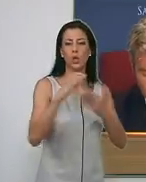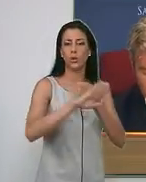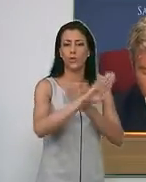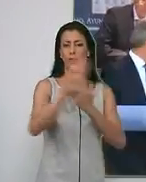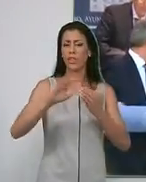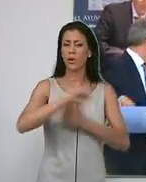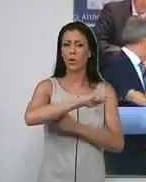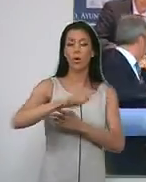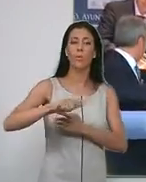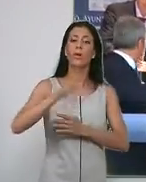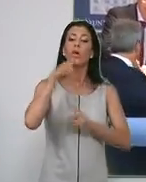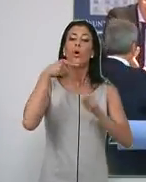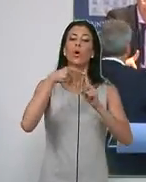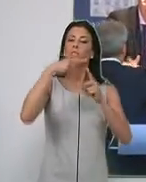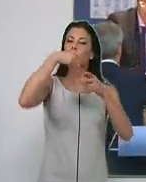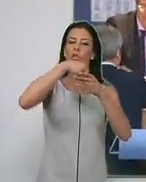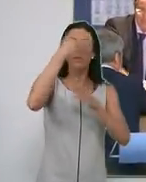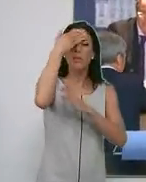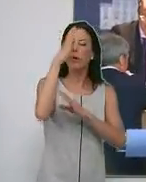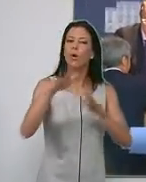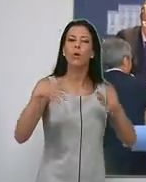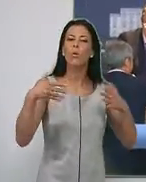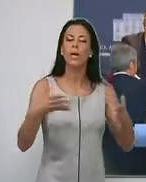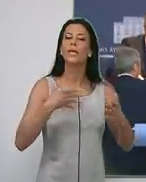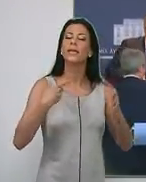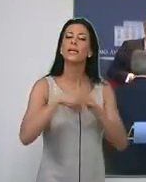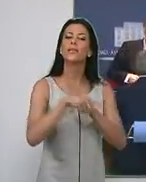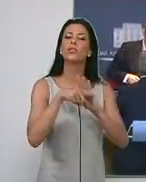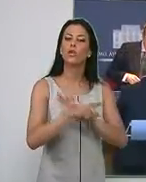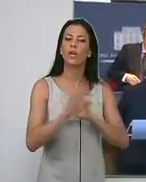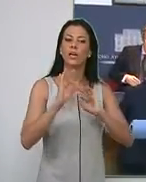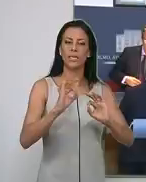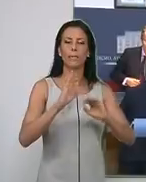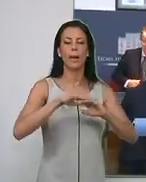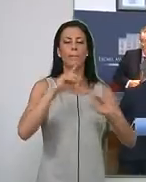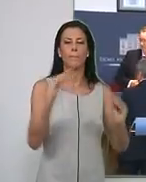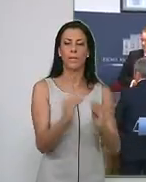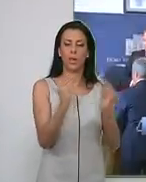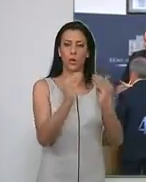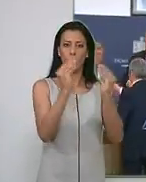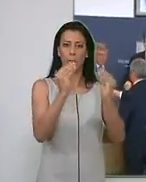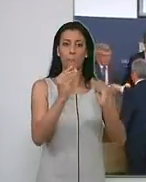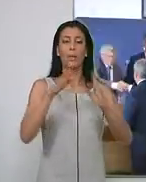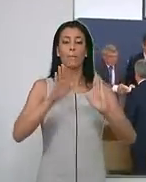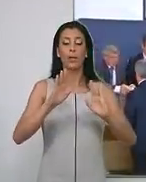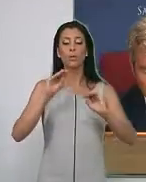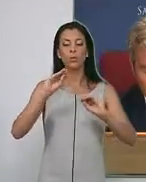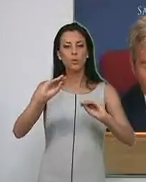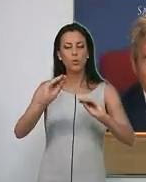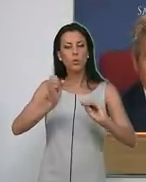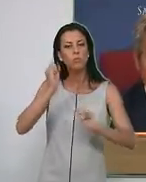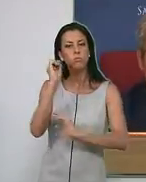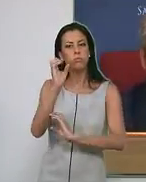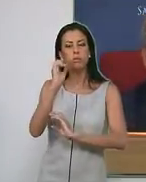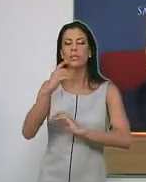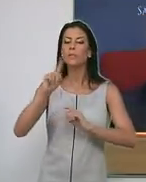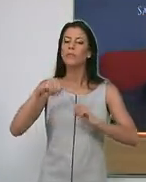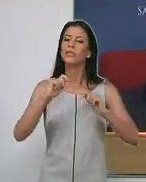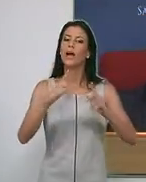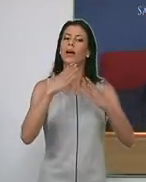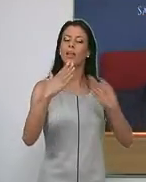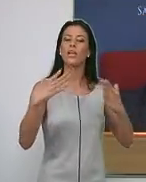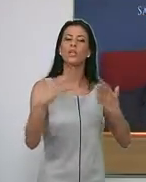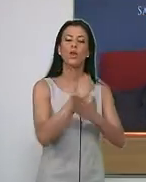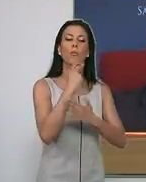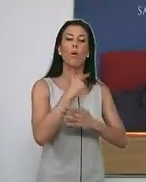adelantó que entre sus objetivos principales está gestionar el canon de mejora. En su intervención dio las gracias a todos